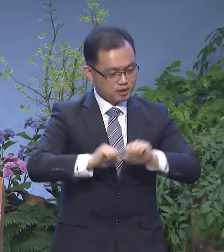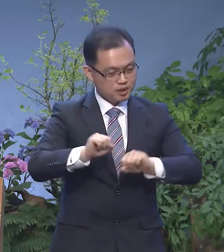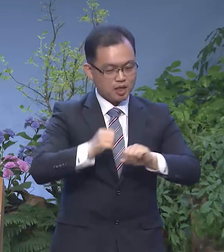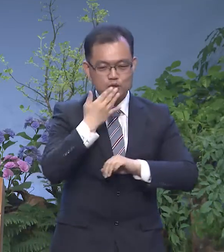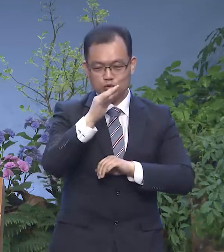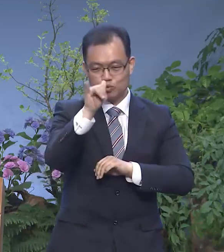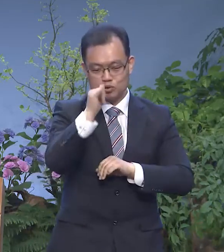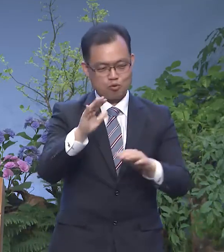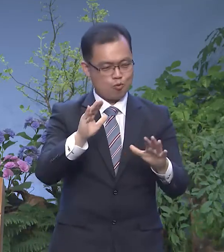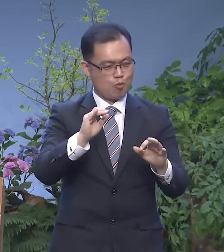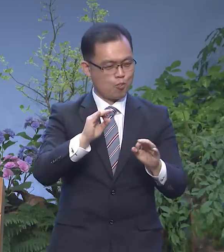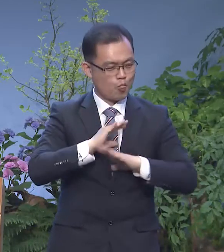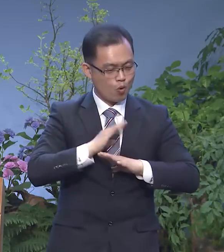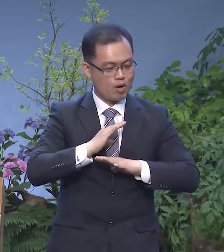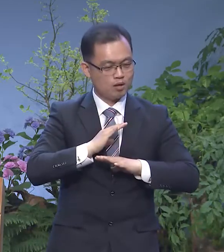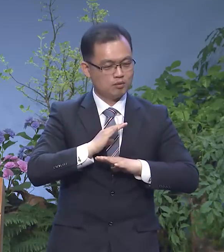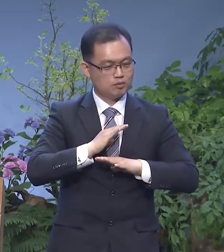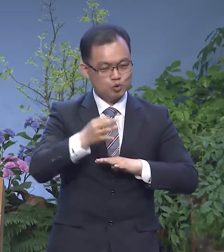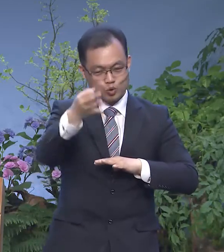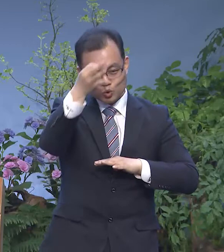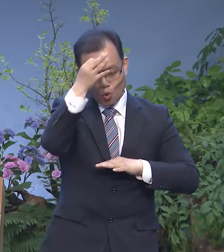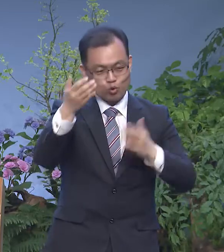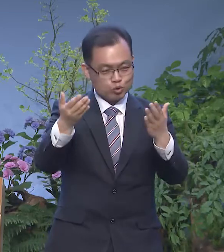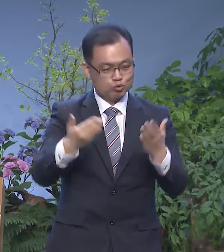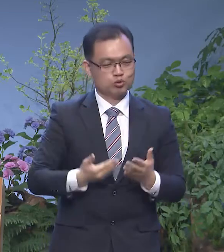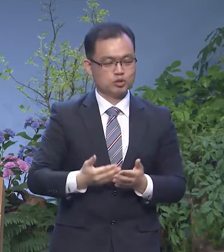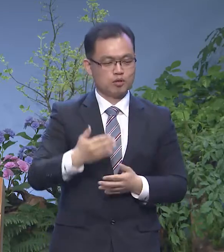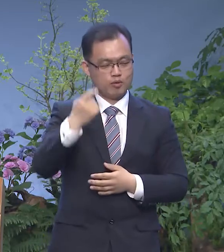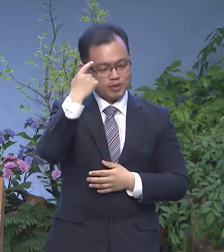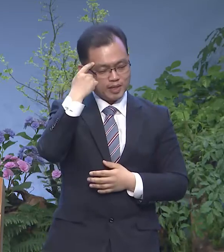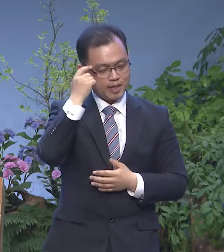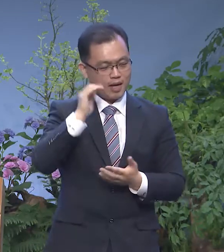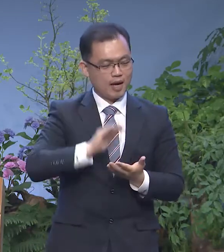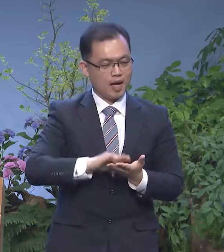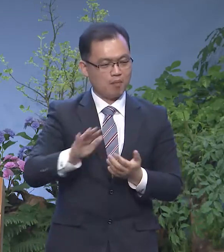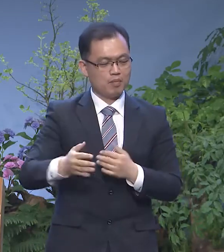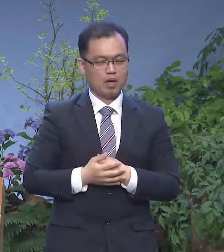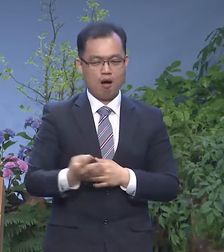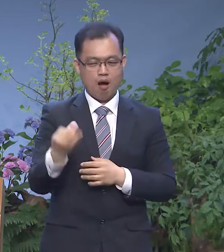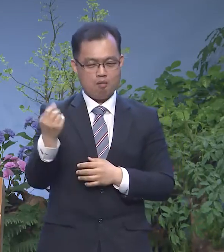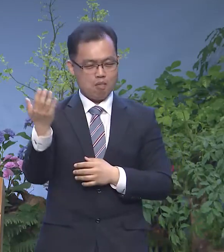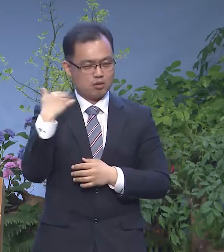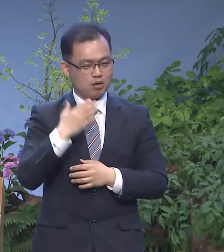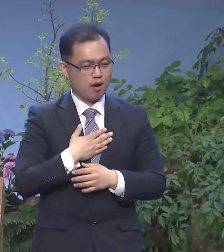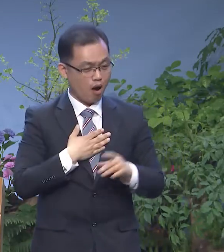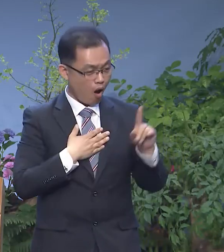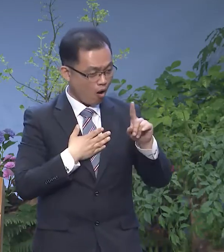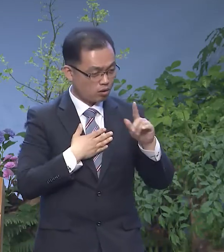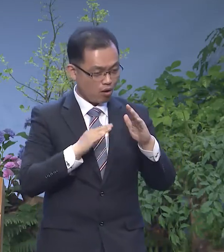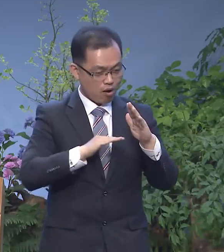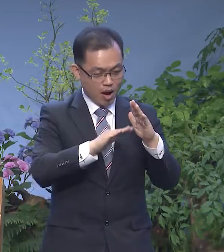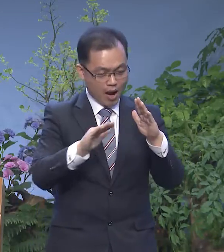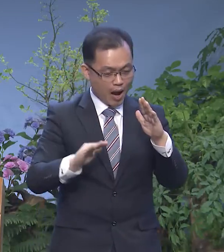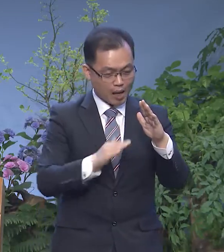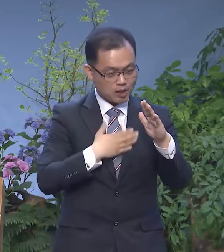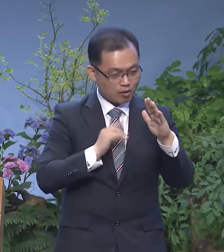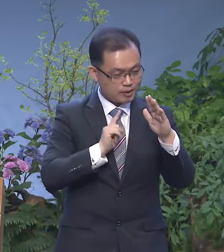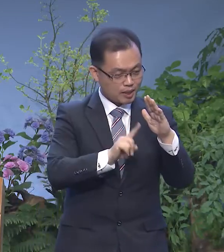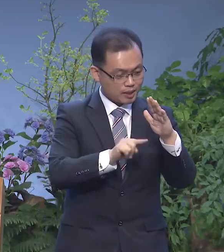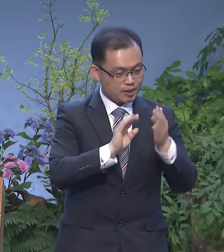이런 놀라운 복을 주셨다라고 생각이 되어집니다 얼마 전에 제가 한 가정을 방문했습니다